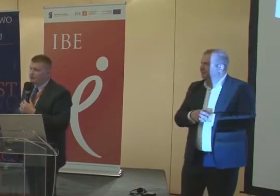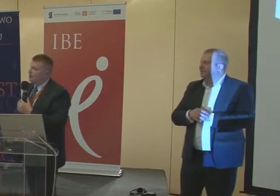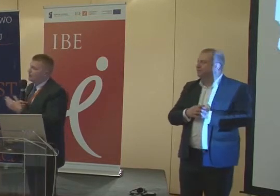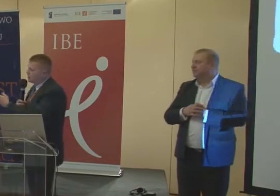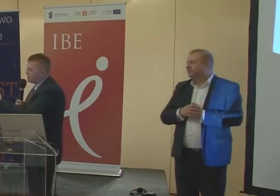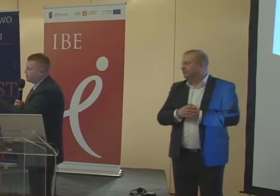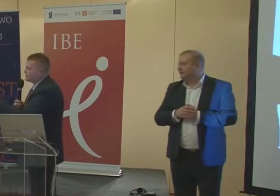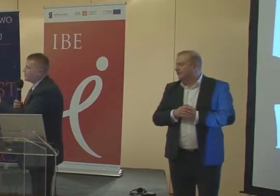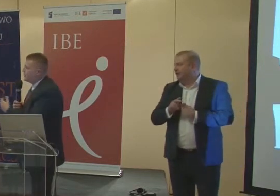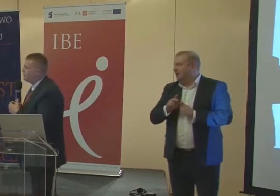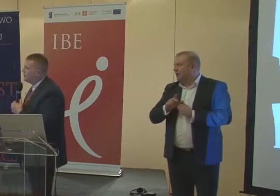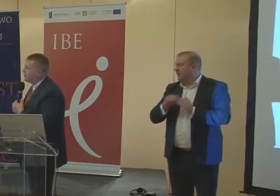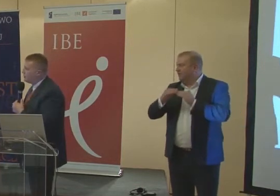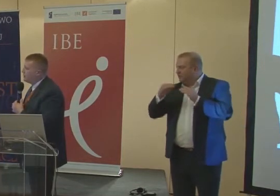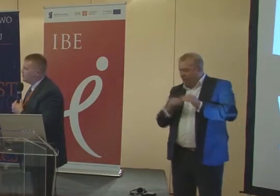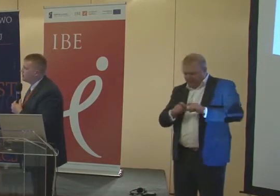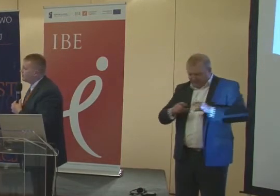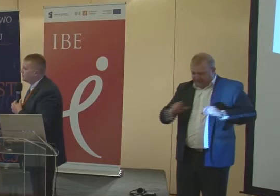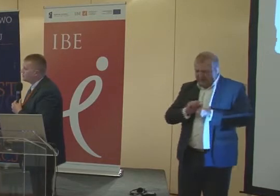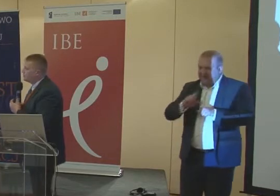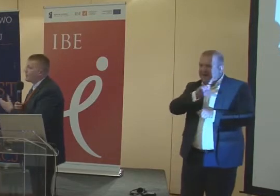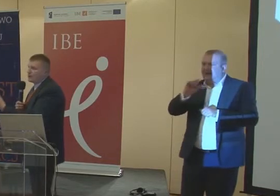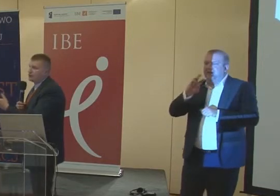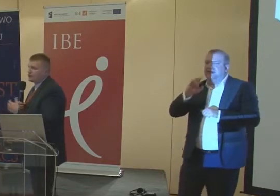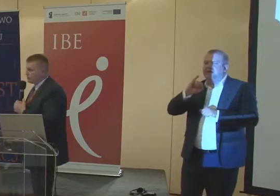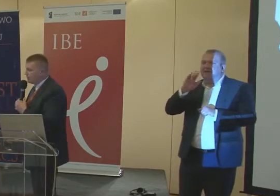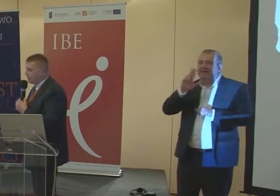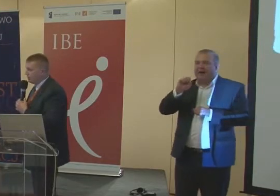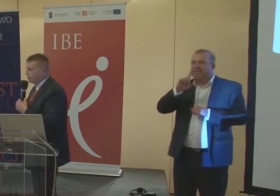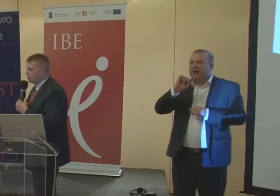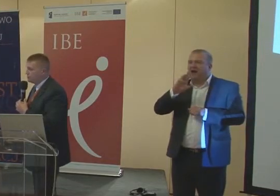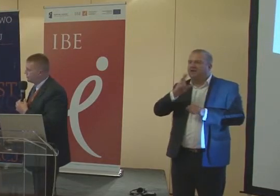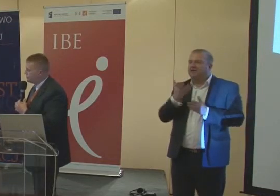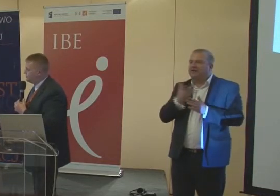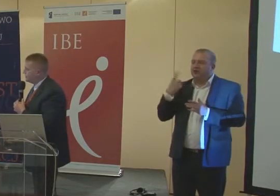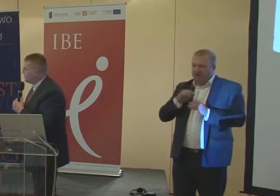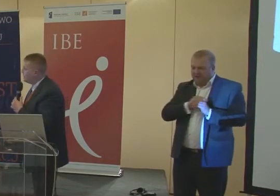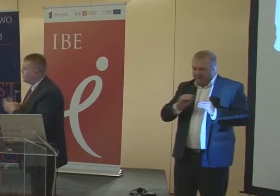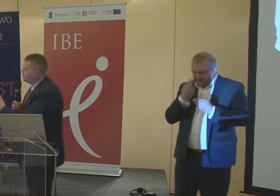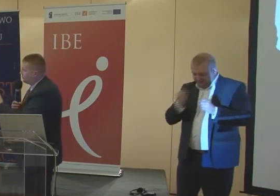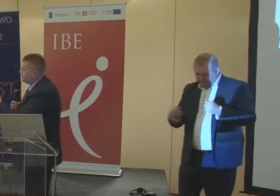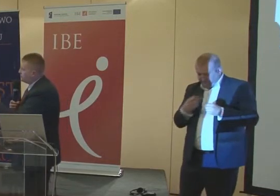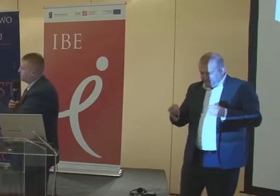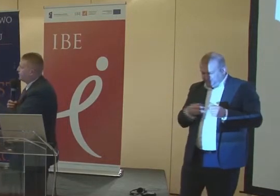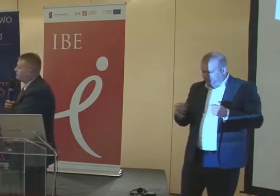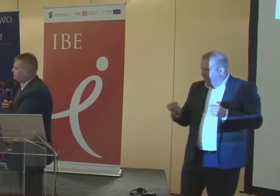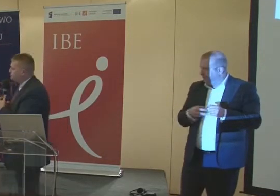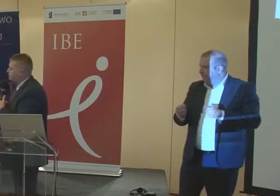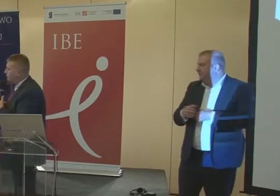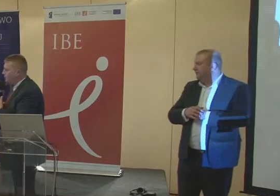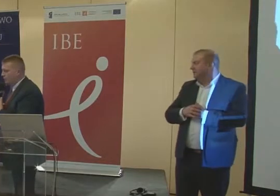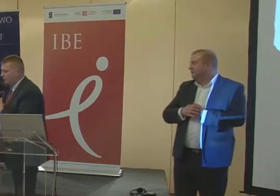pisać, natomiast pod spodem mamy linijkę brajlowską, gdzie osoba niewidoma odczytuje to, co zapisała. Po prawej stronie